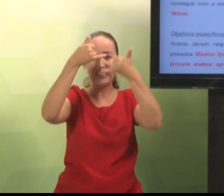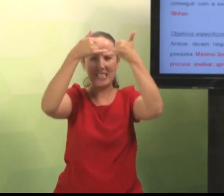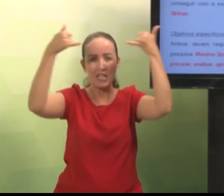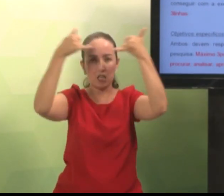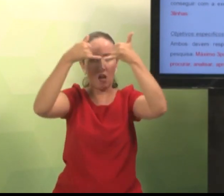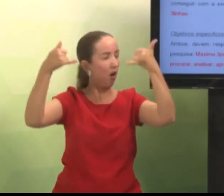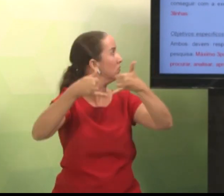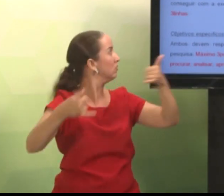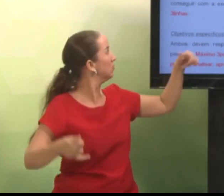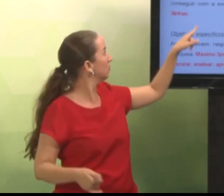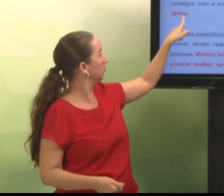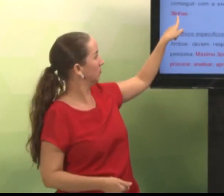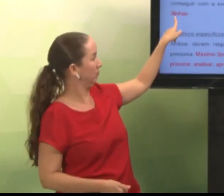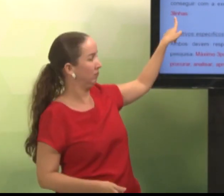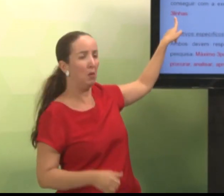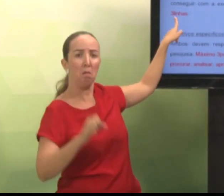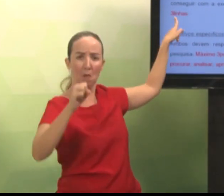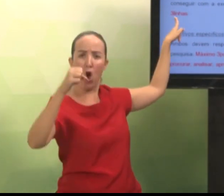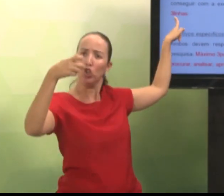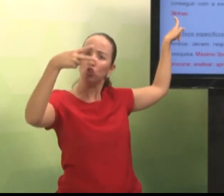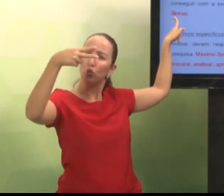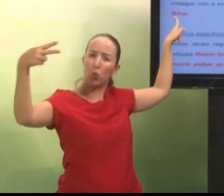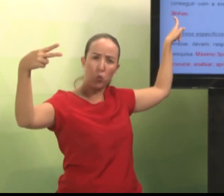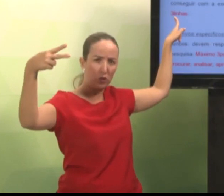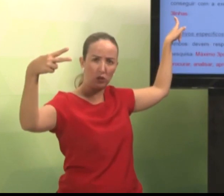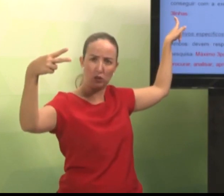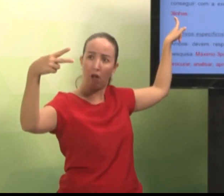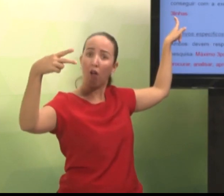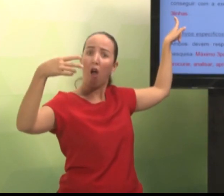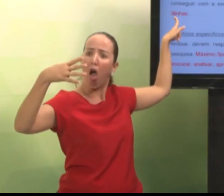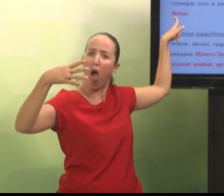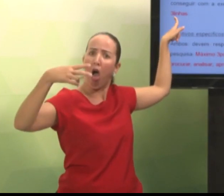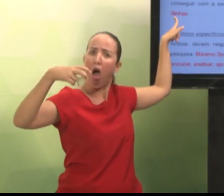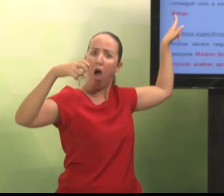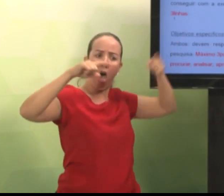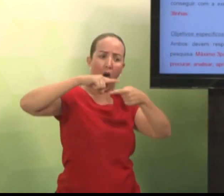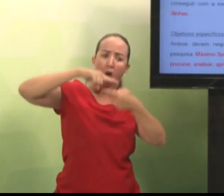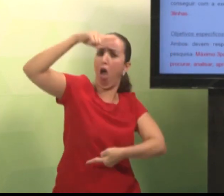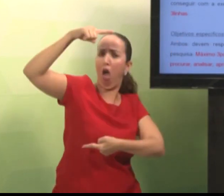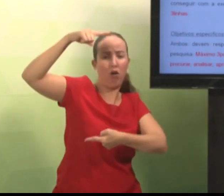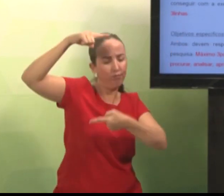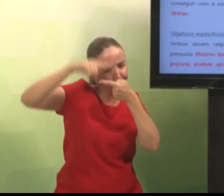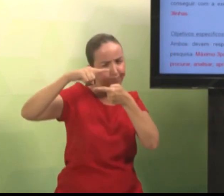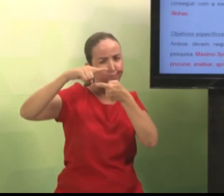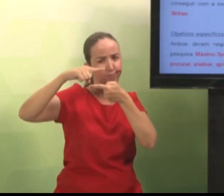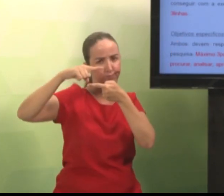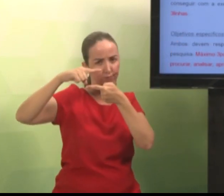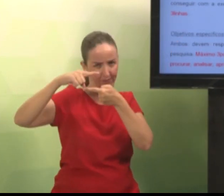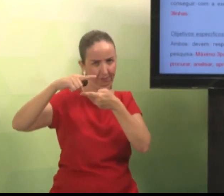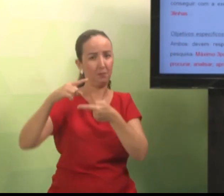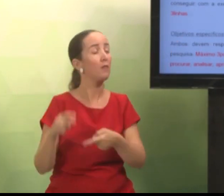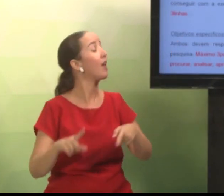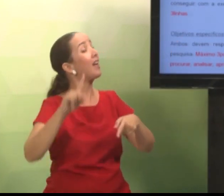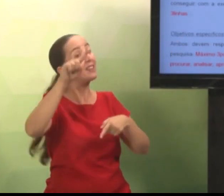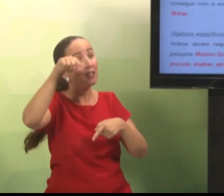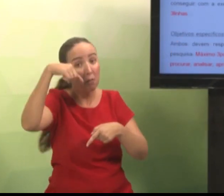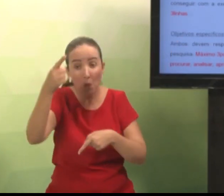isso é um objetivo geral. No máximo, eu vou utilizar aqui três linhas. Vejam. Duas ou três linhas.